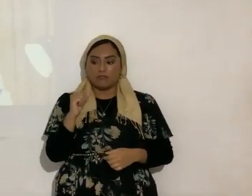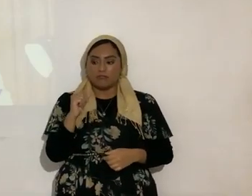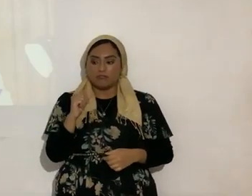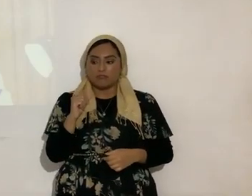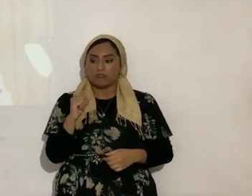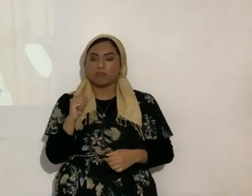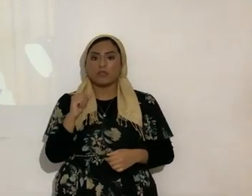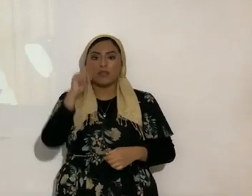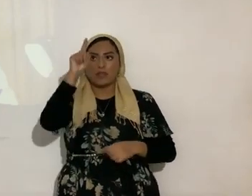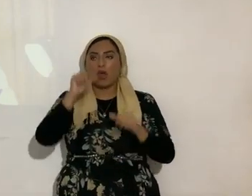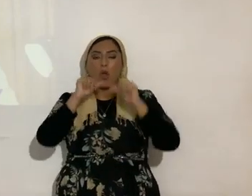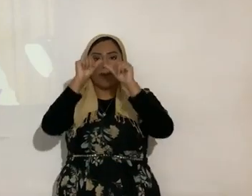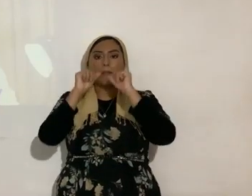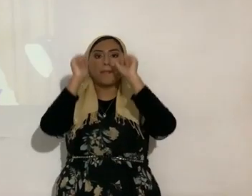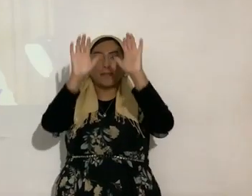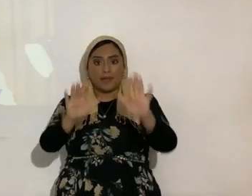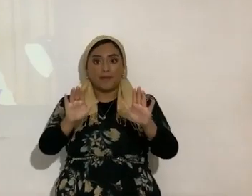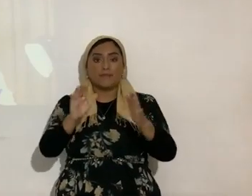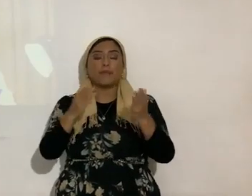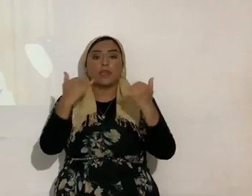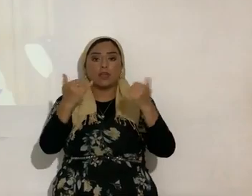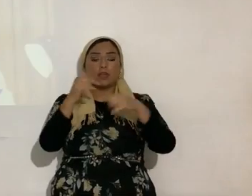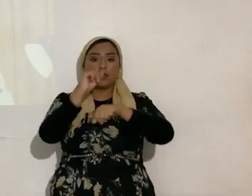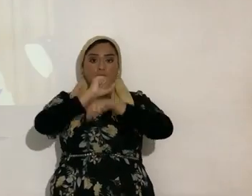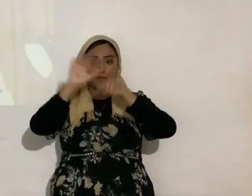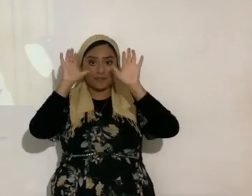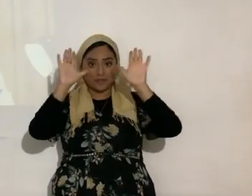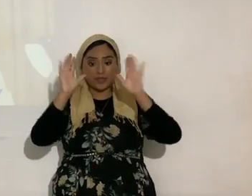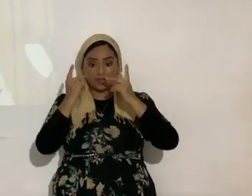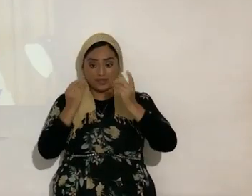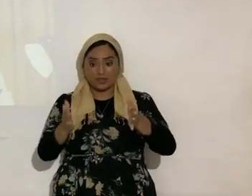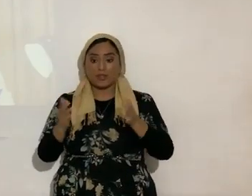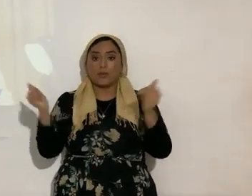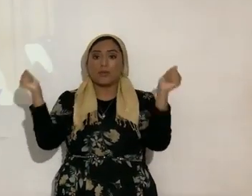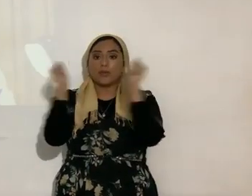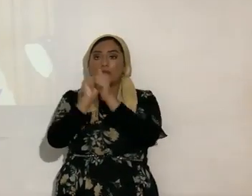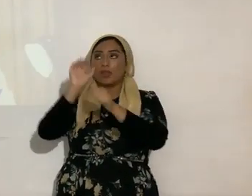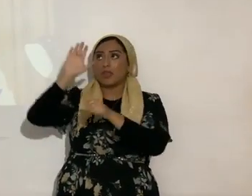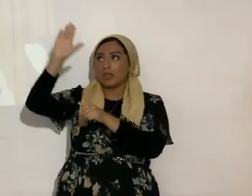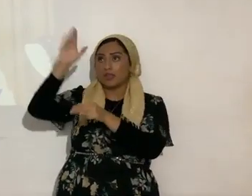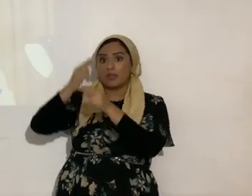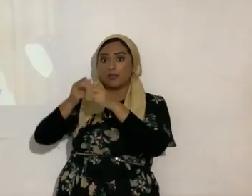los milagros que se hacen en su nombre se elevan hasta el cielo